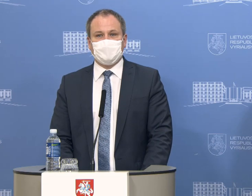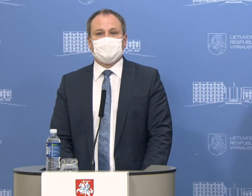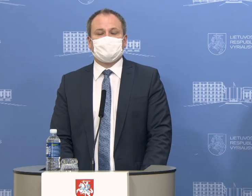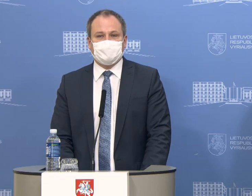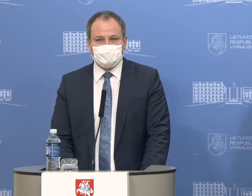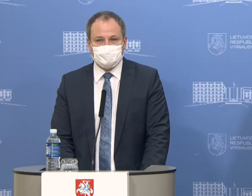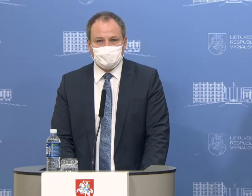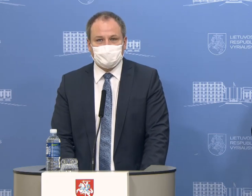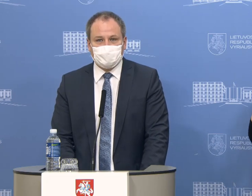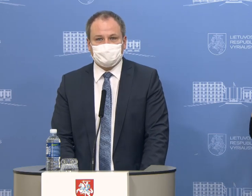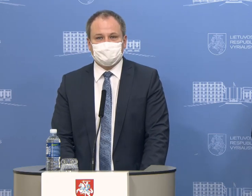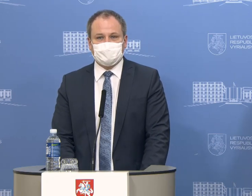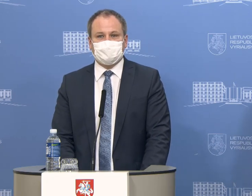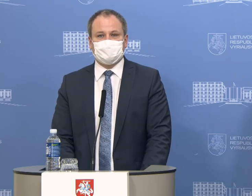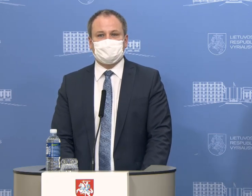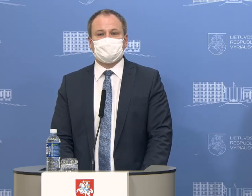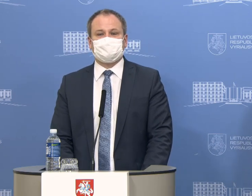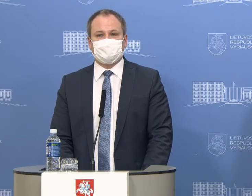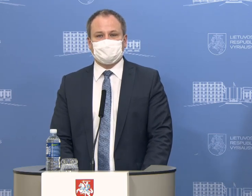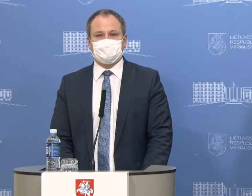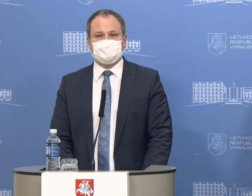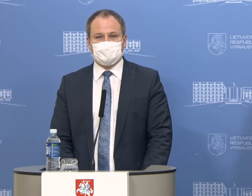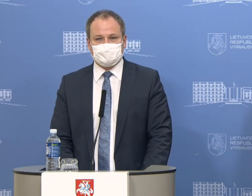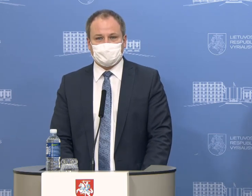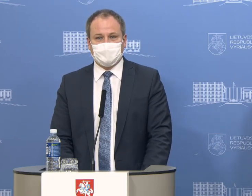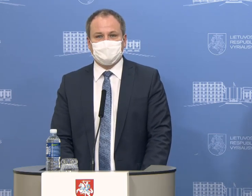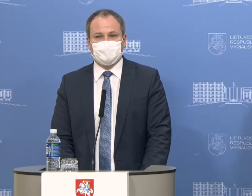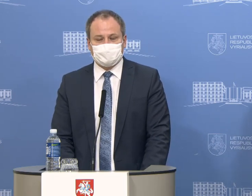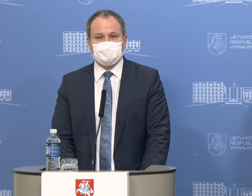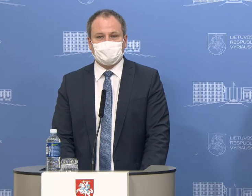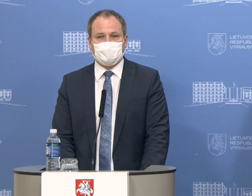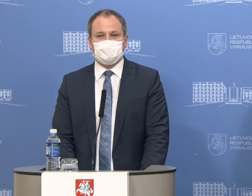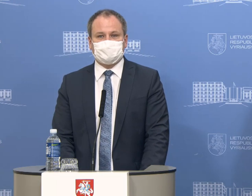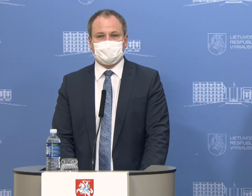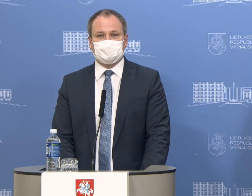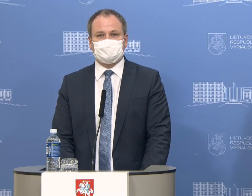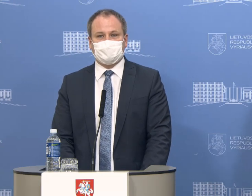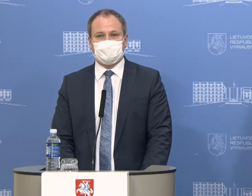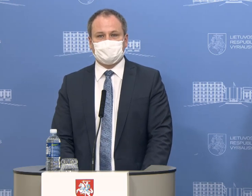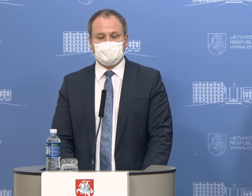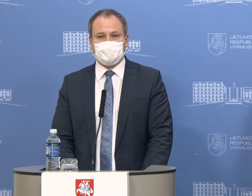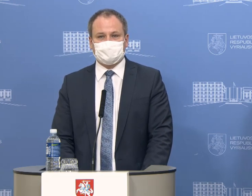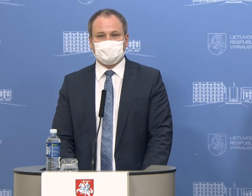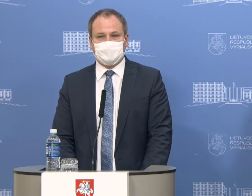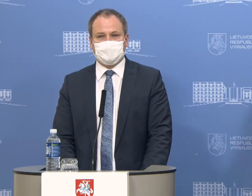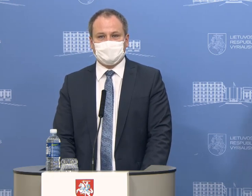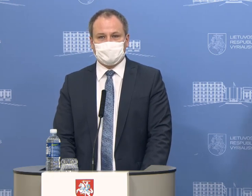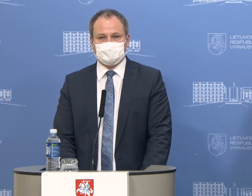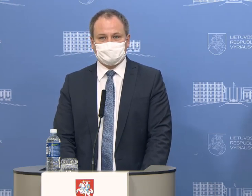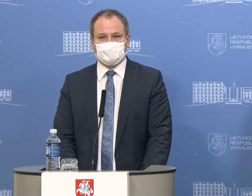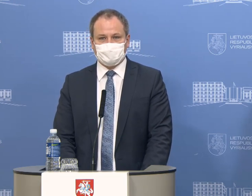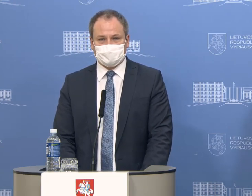kaukių ir nedaugiau kaip vieną litrą dezinfekcinio skyščio. Vėlgi reaguojame į tai, kad, na, kai kurie, matome,